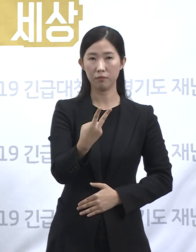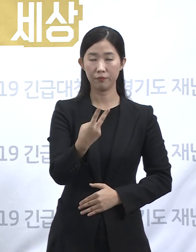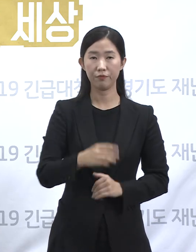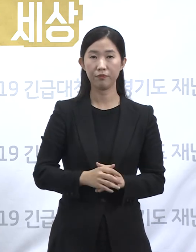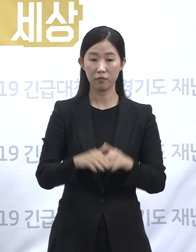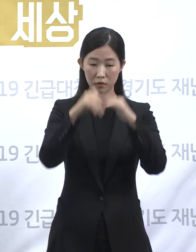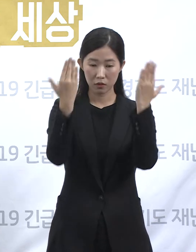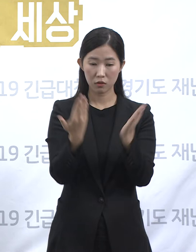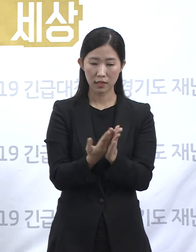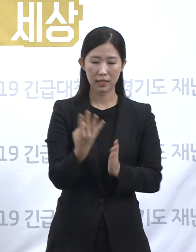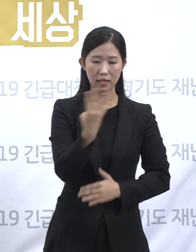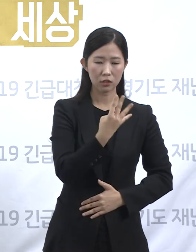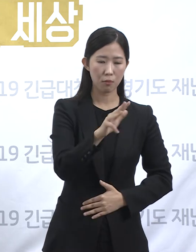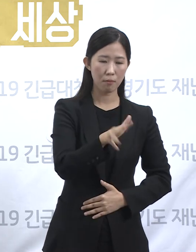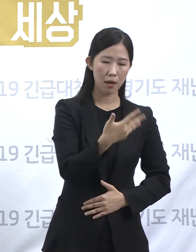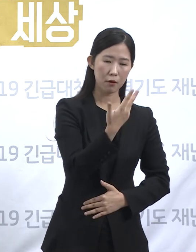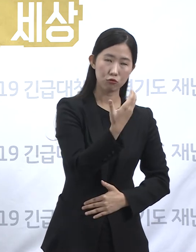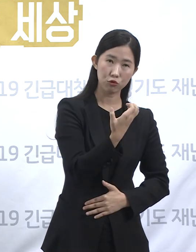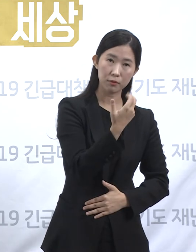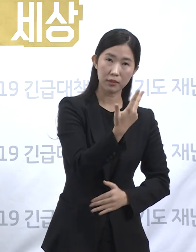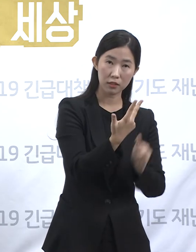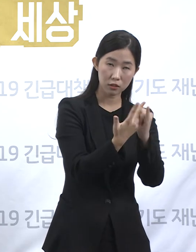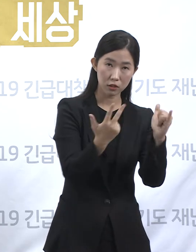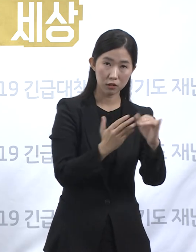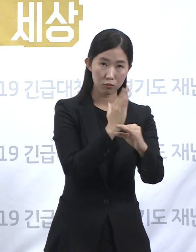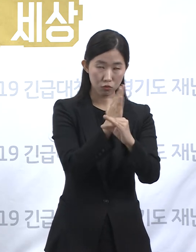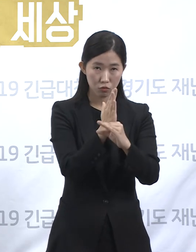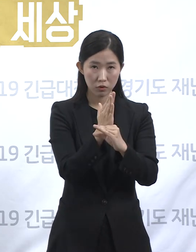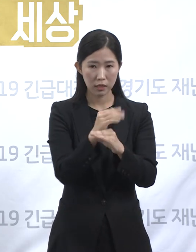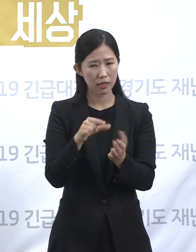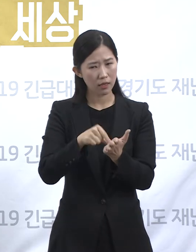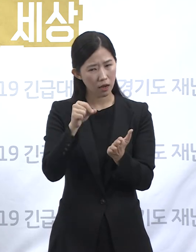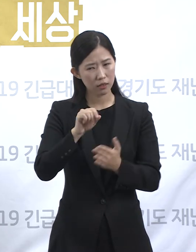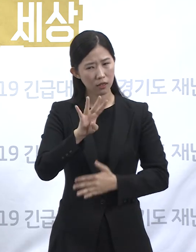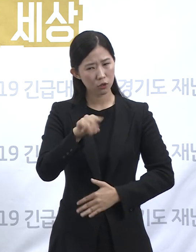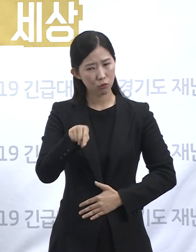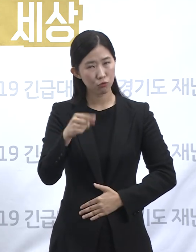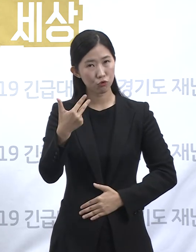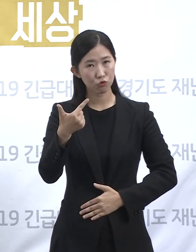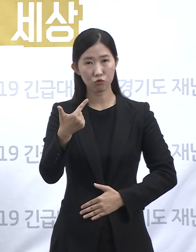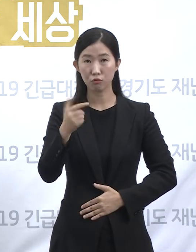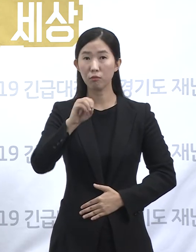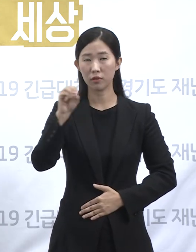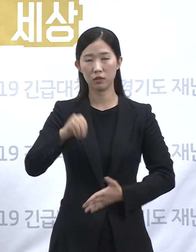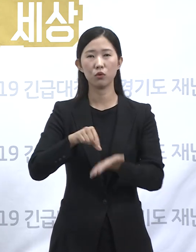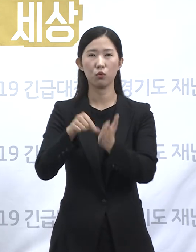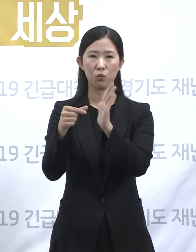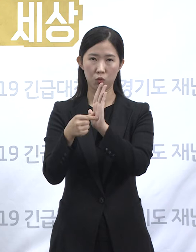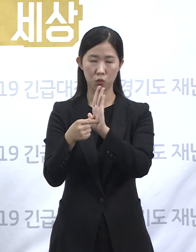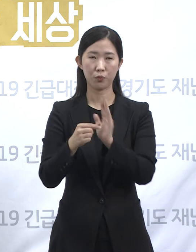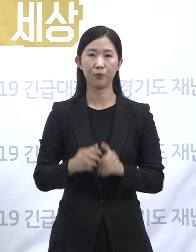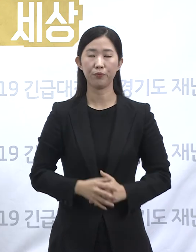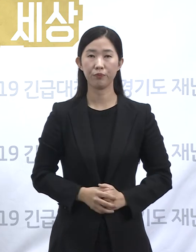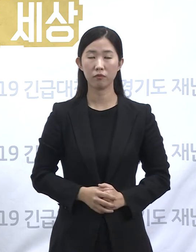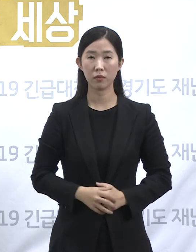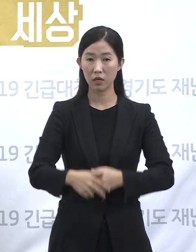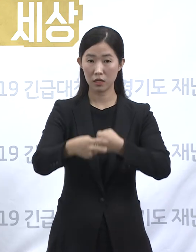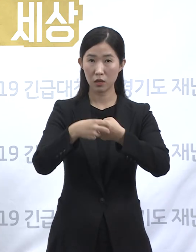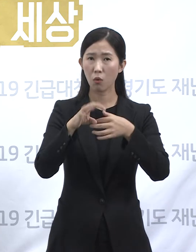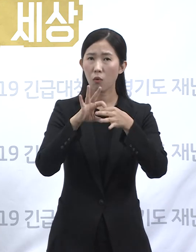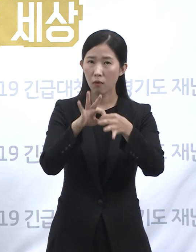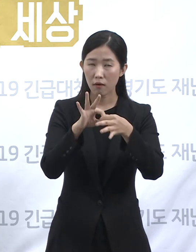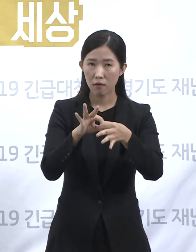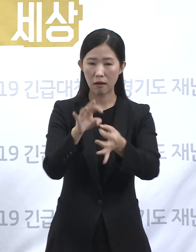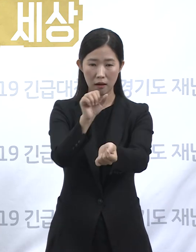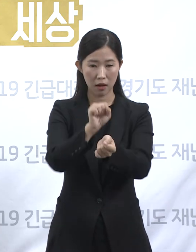,897명 중 약 4.6% 정도에 해당하는 비율입니다. 의료 관련 감염